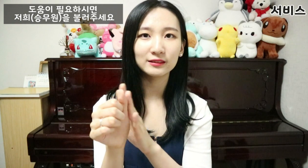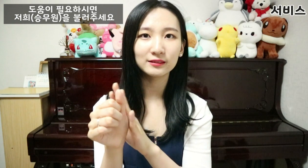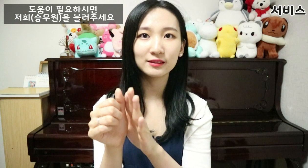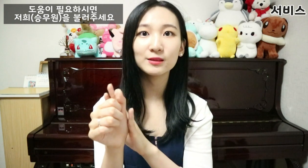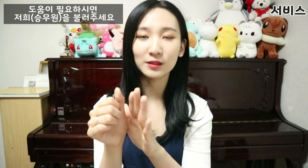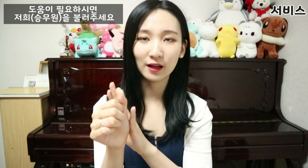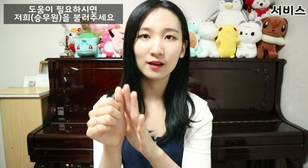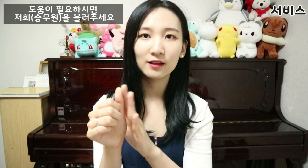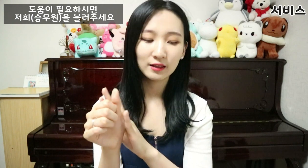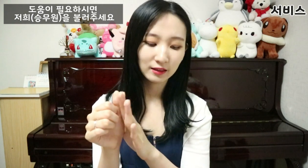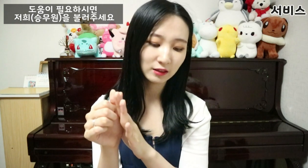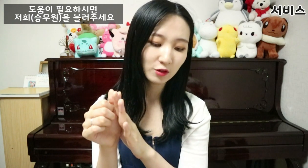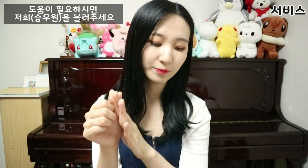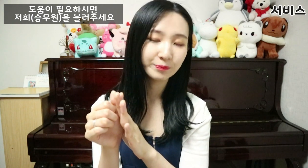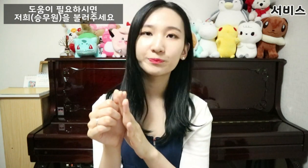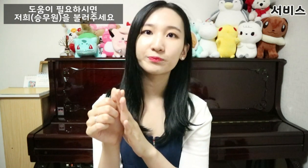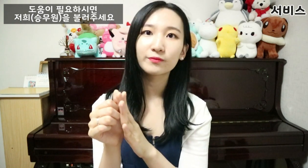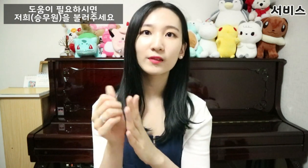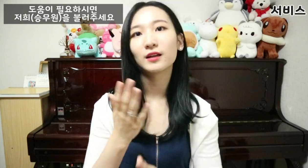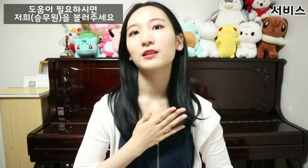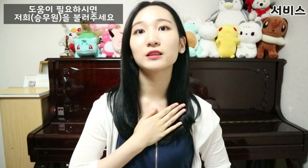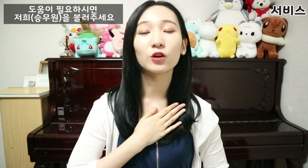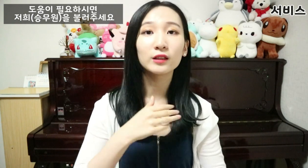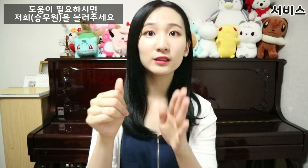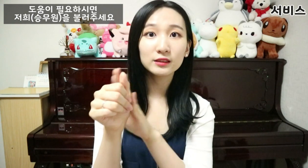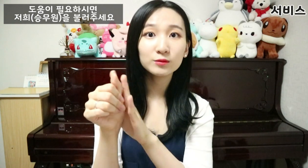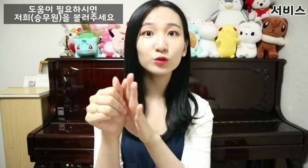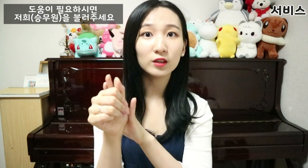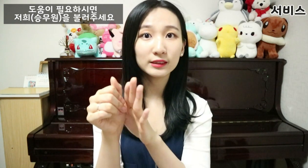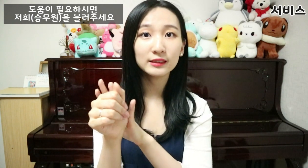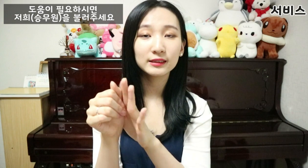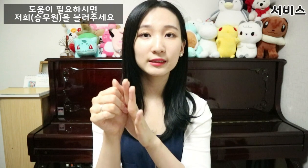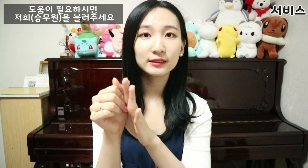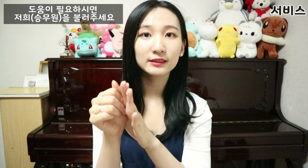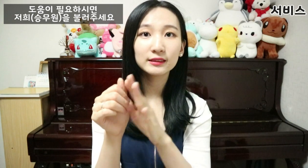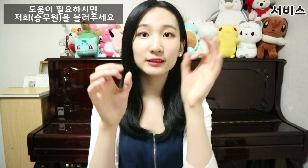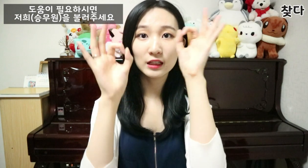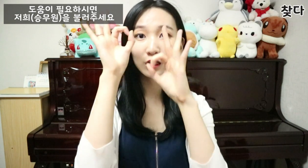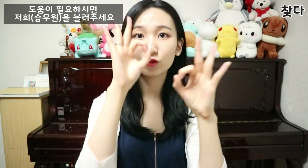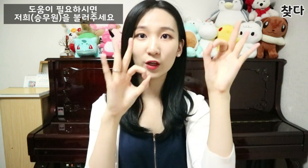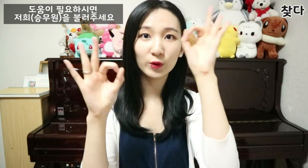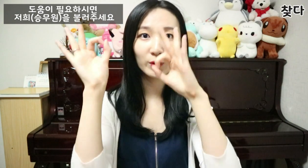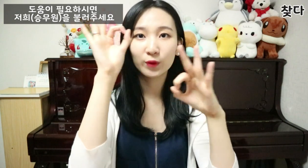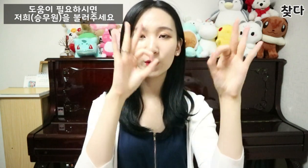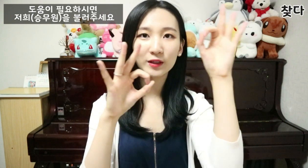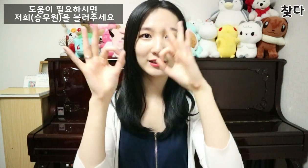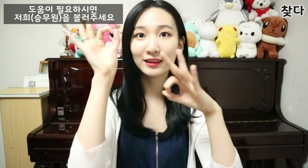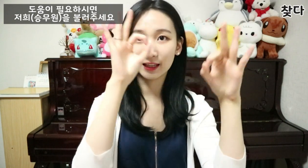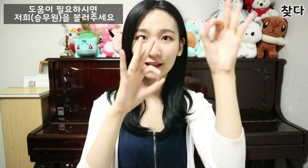뜻입니다. 그래서 저희 승무원을 승무원을 찾아주세요. 이렇게 찾다.